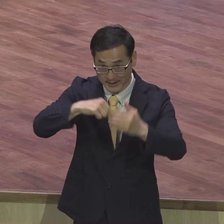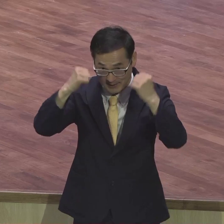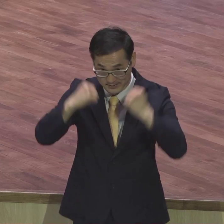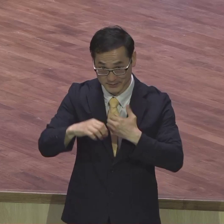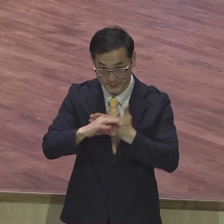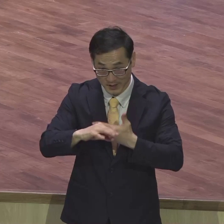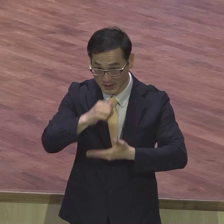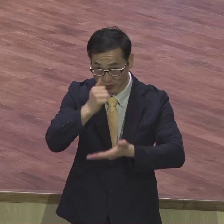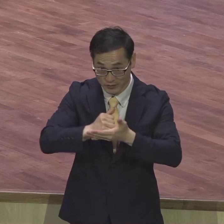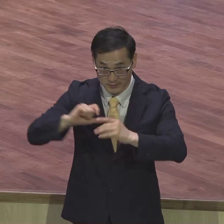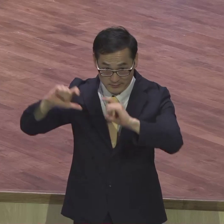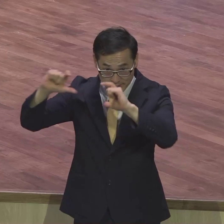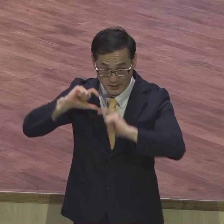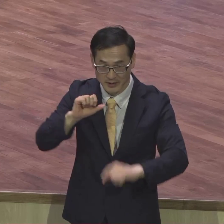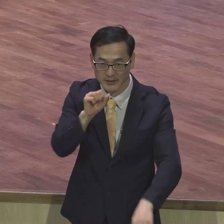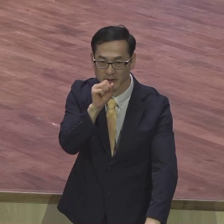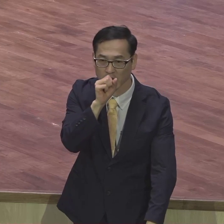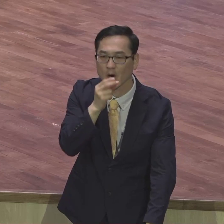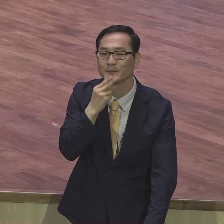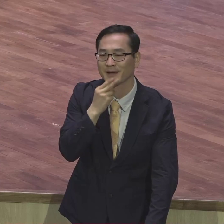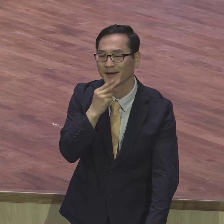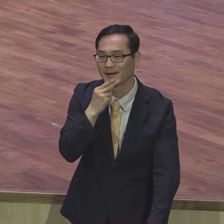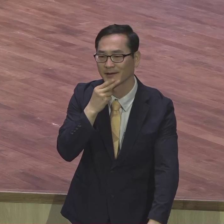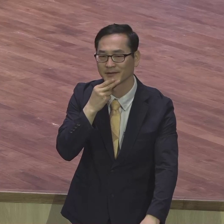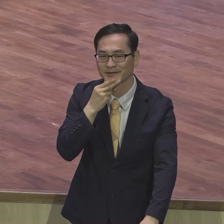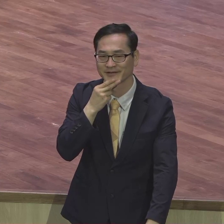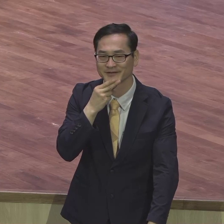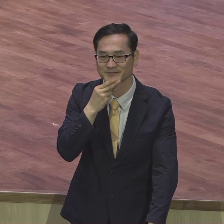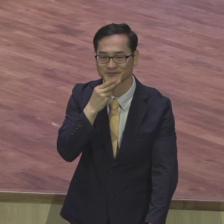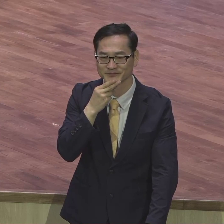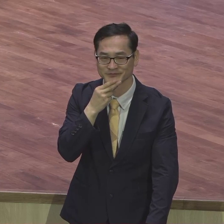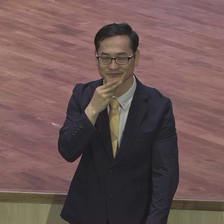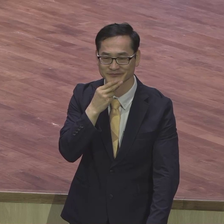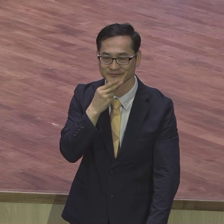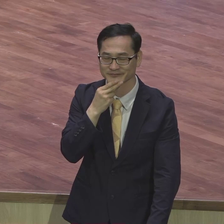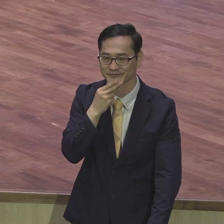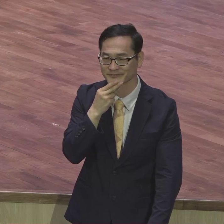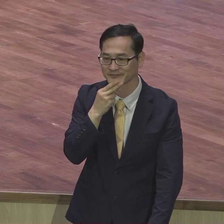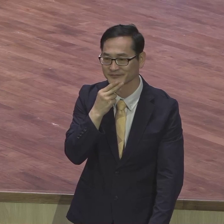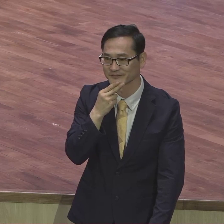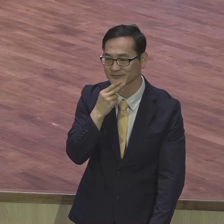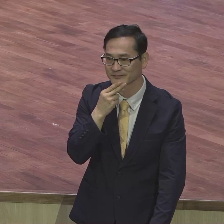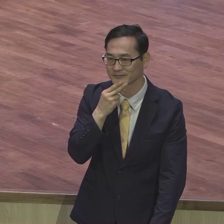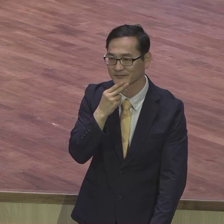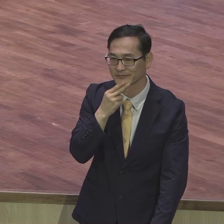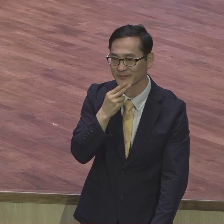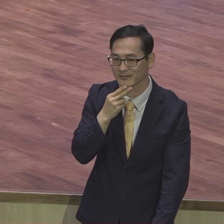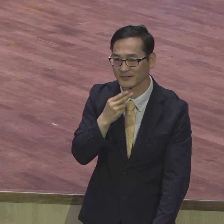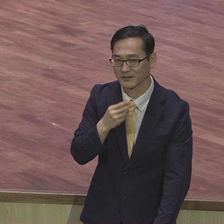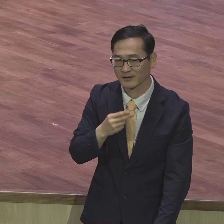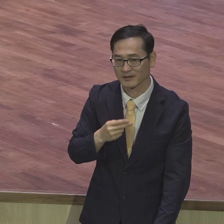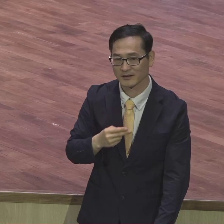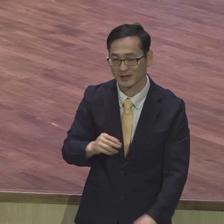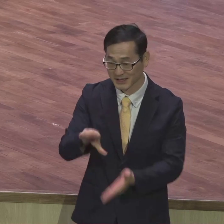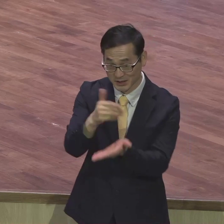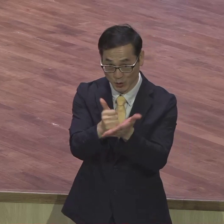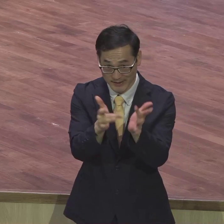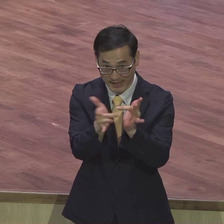결코 정지함이 없다 정지함이 없다는 것 그 어떤 것도 우리를 그리스도 예수 안에 있는